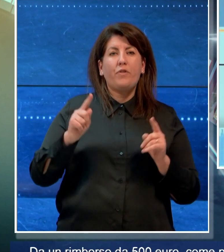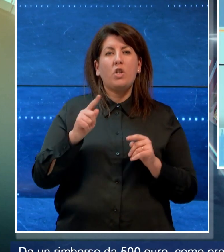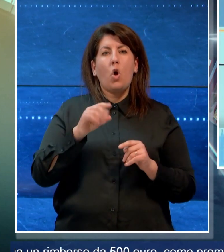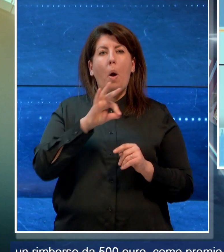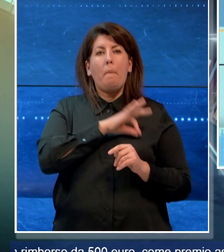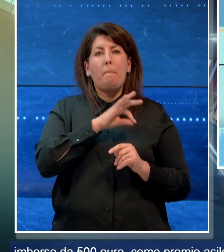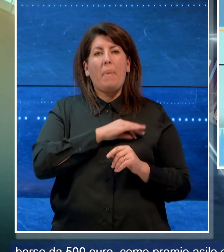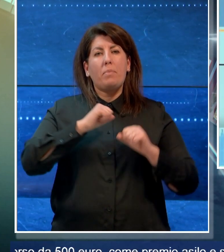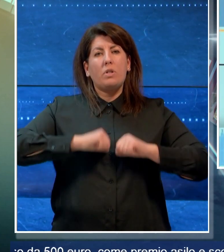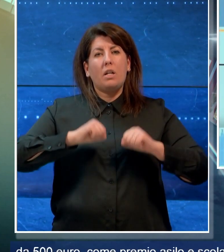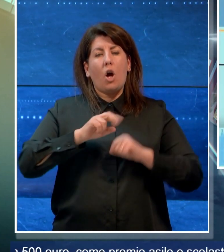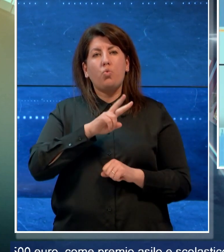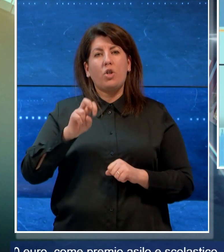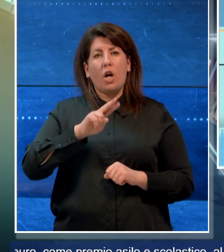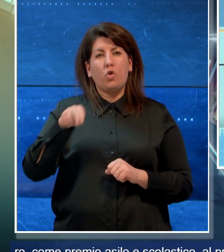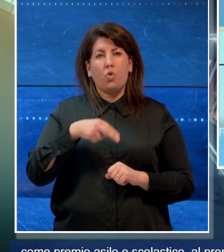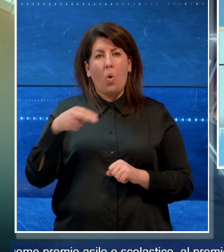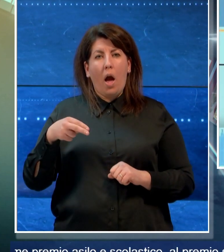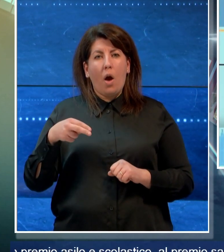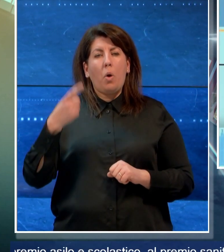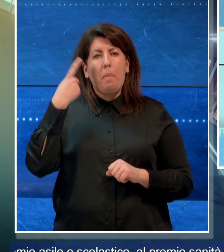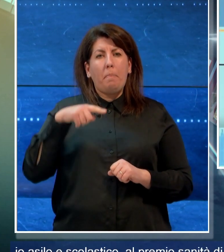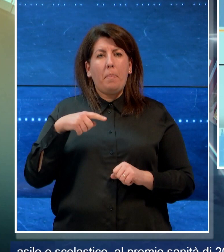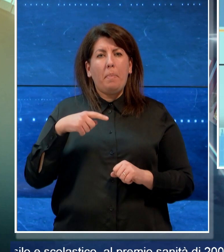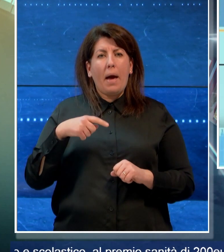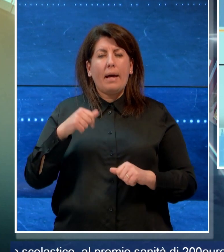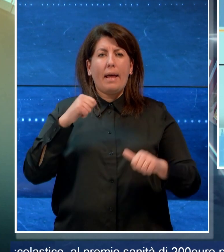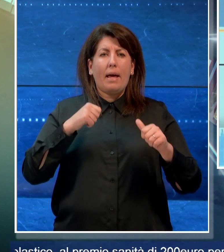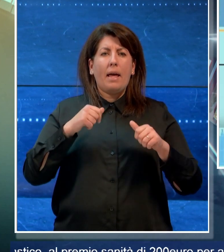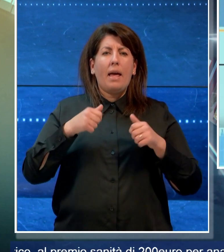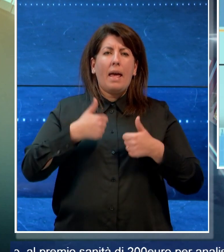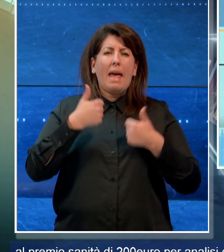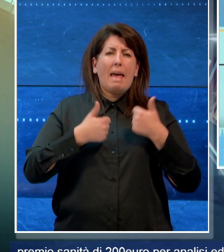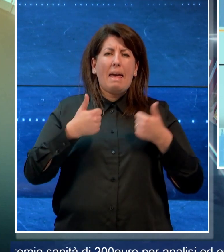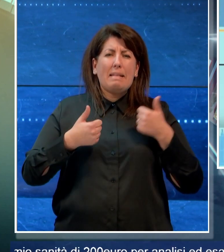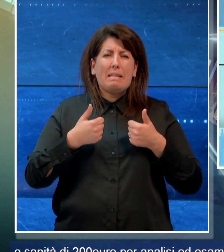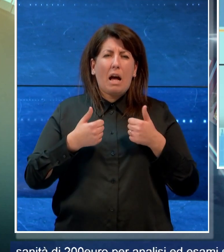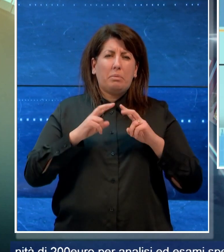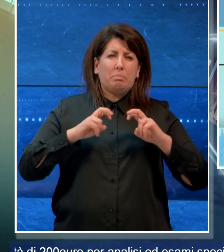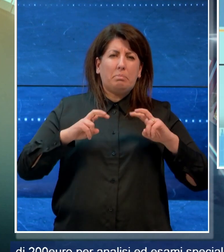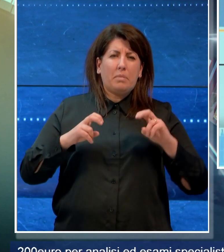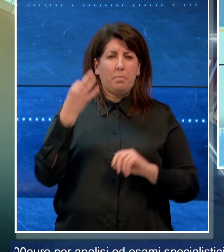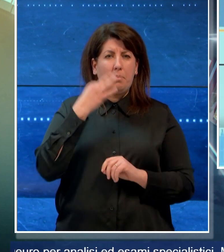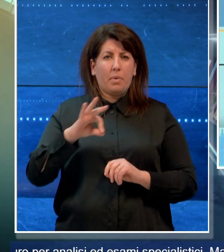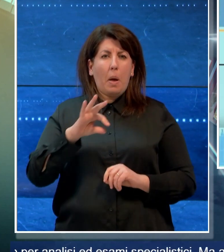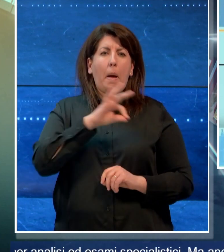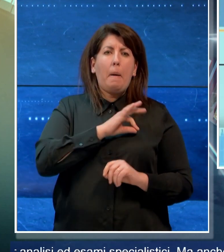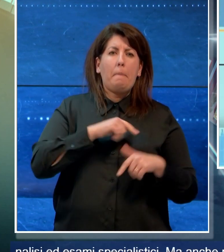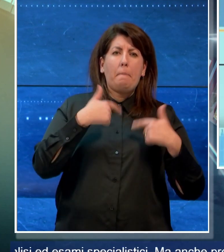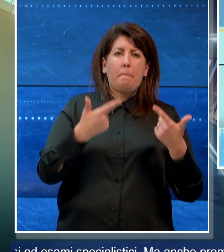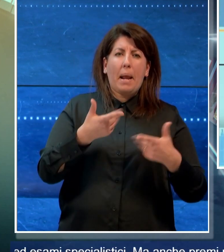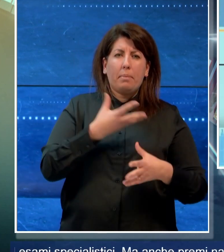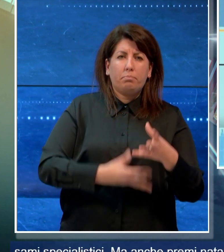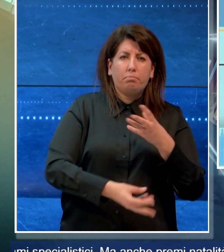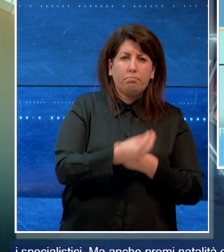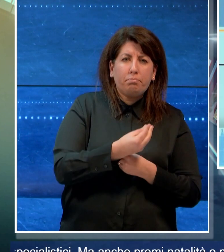200 euro per analisi ed esami specialistici, ma anche premi natalità o misure per i familiari